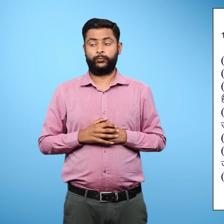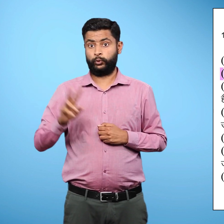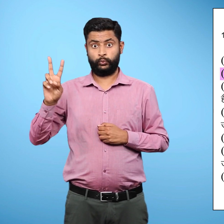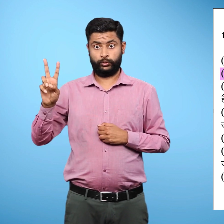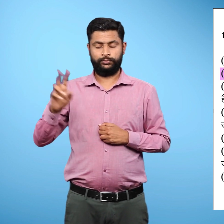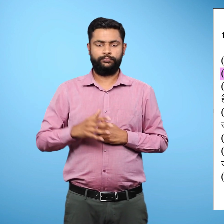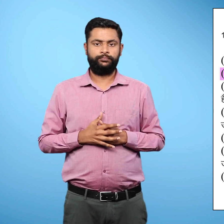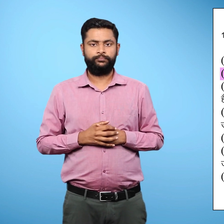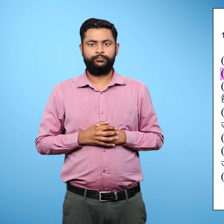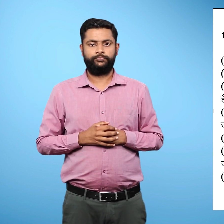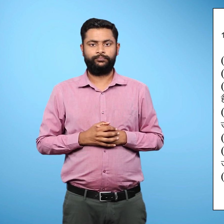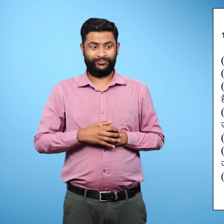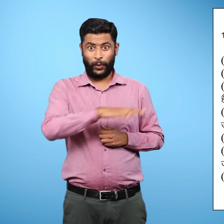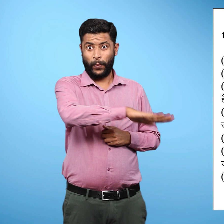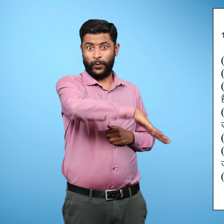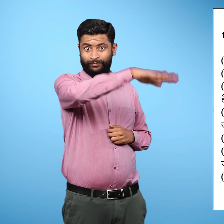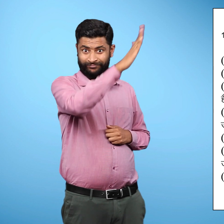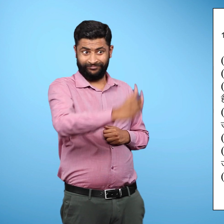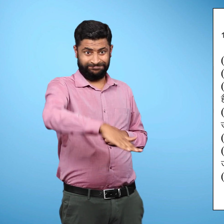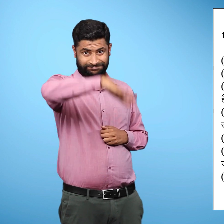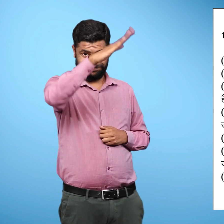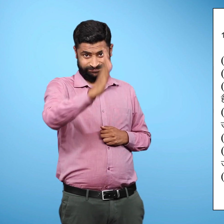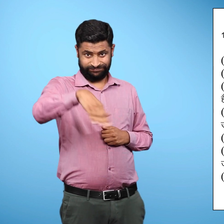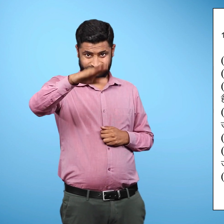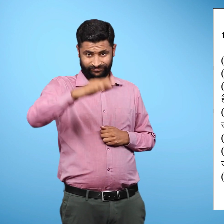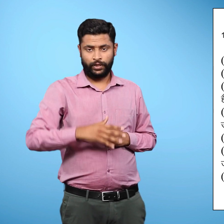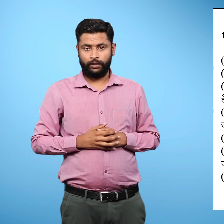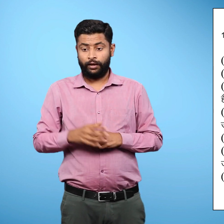दूसरा परवत एवं पठार में क्या अंतर है